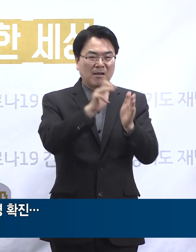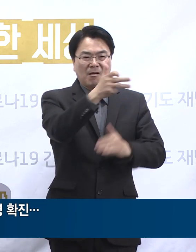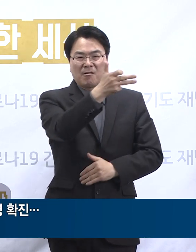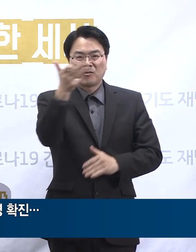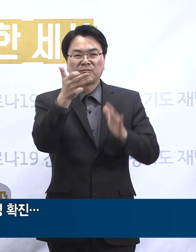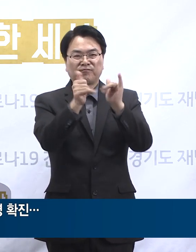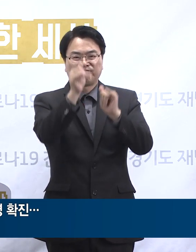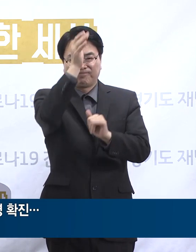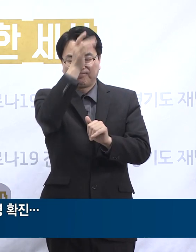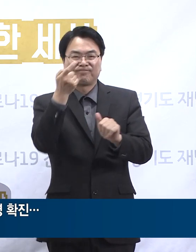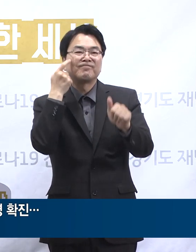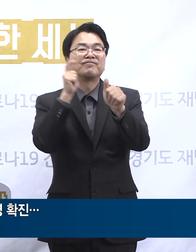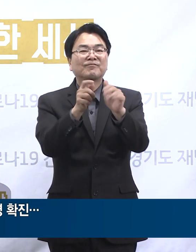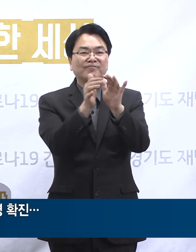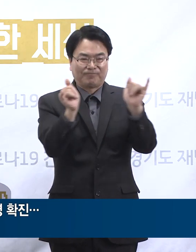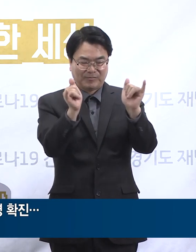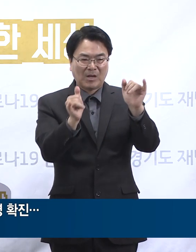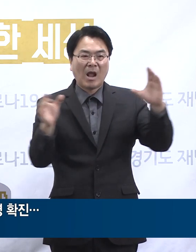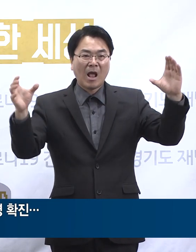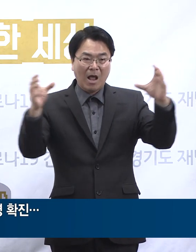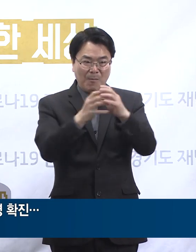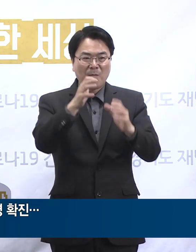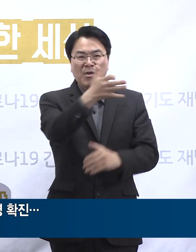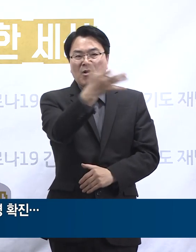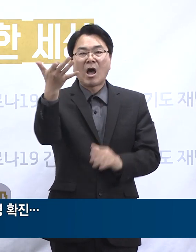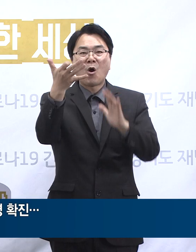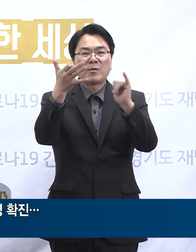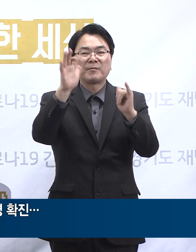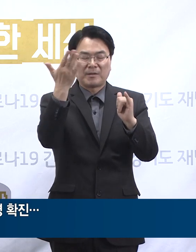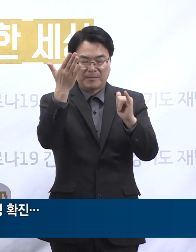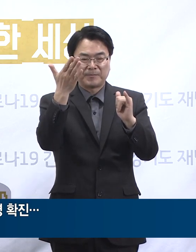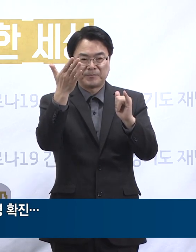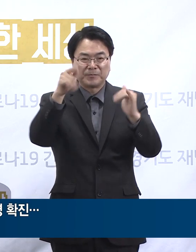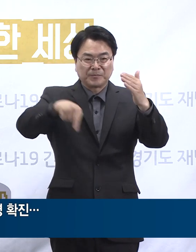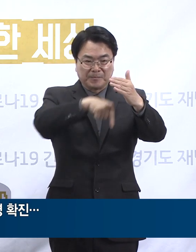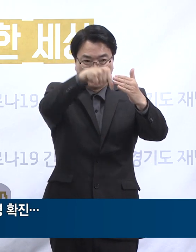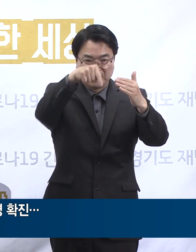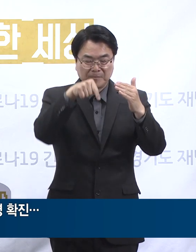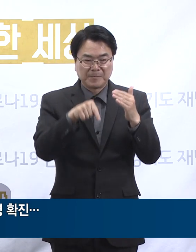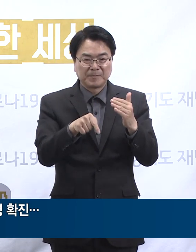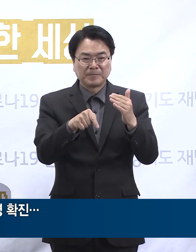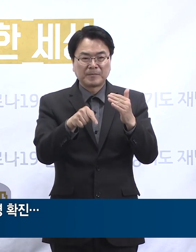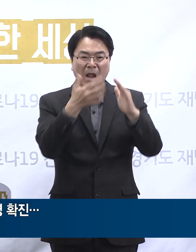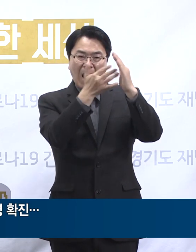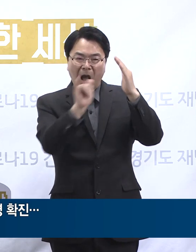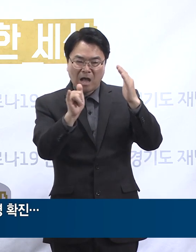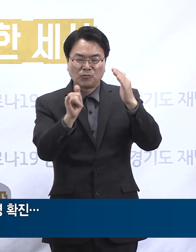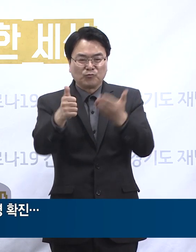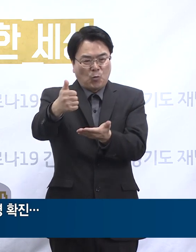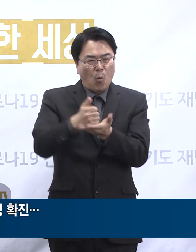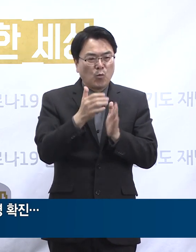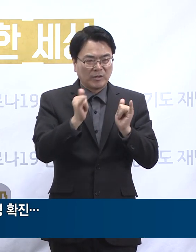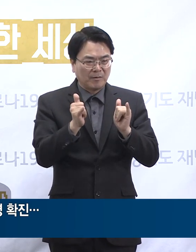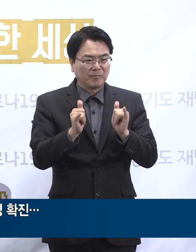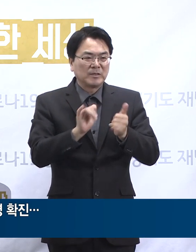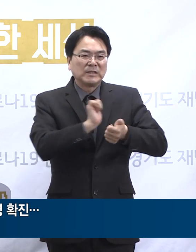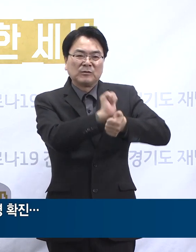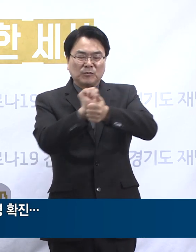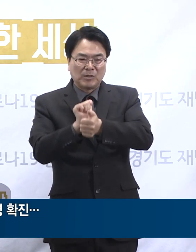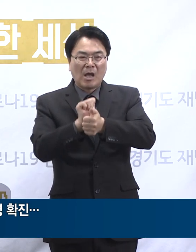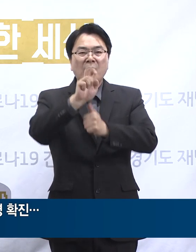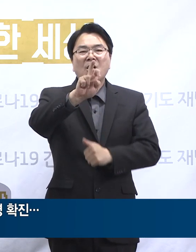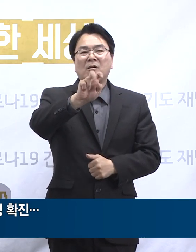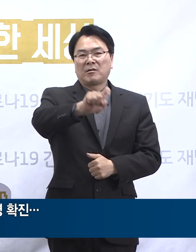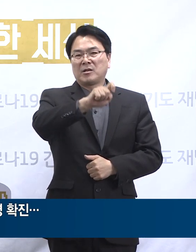확진되어 총 확진자는 19명입니다. 이 중 도내 확진자는 가족과 손님, 지인 등 18명으로